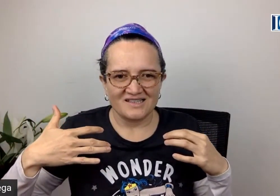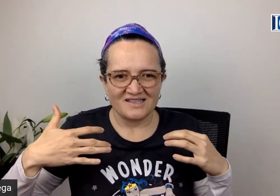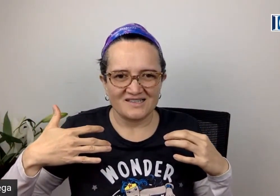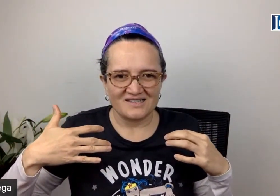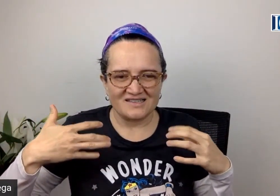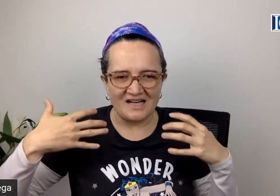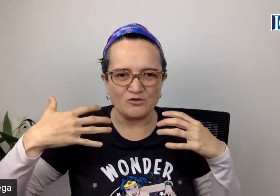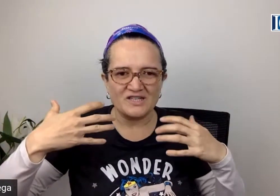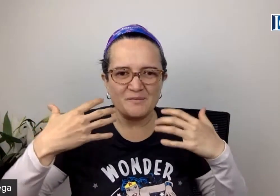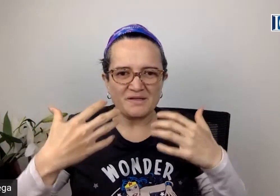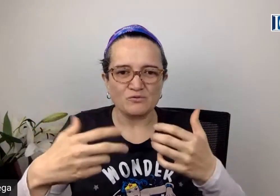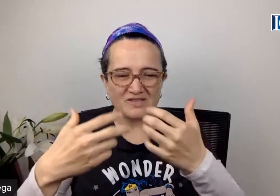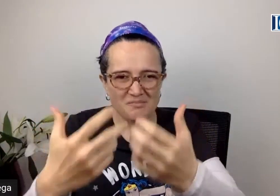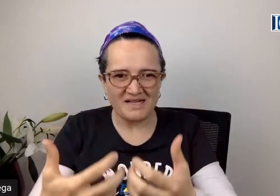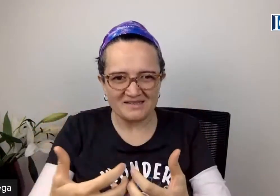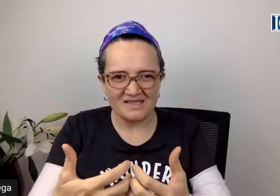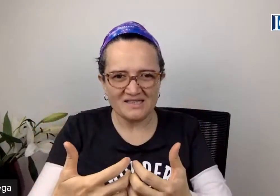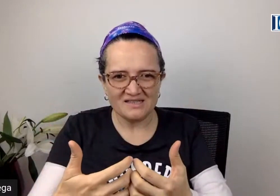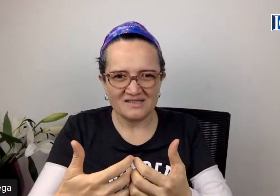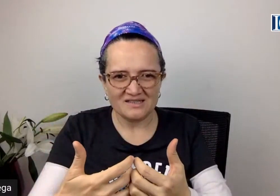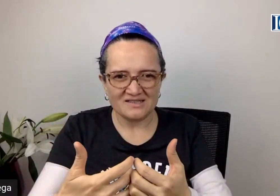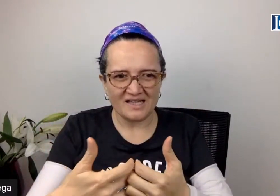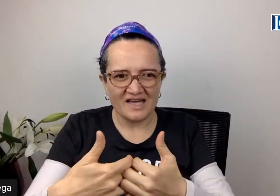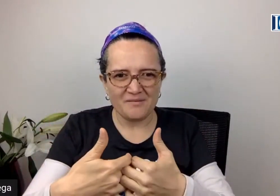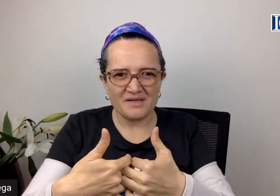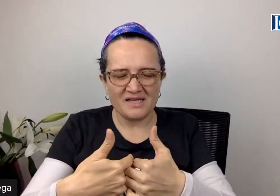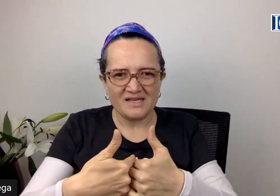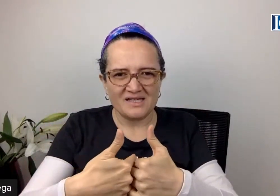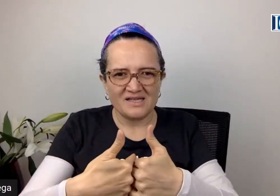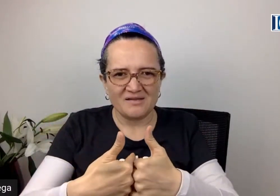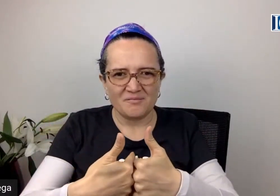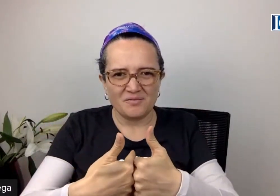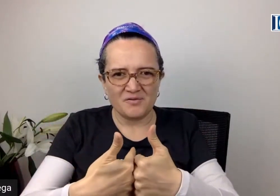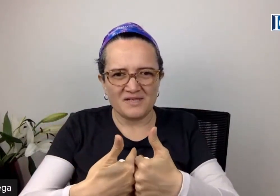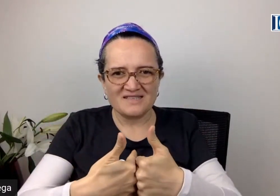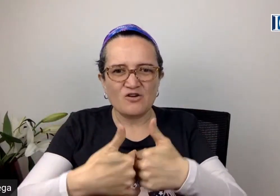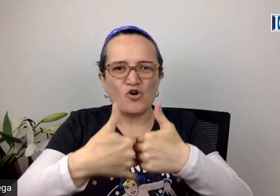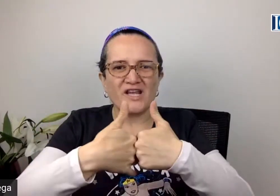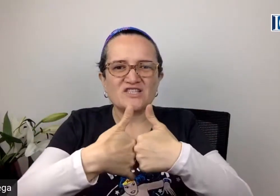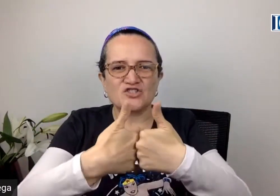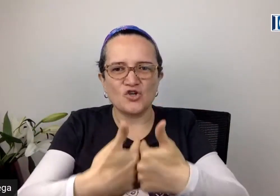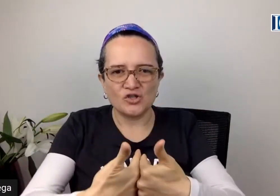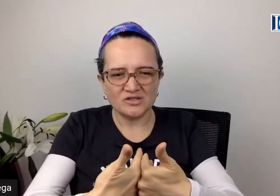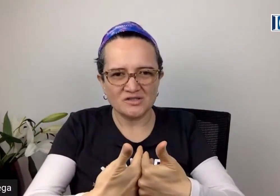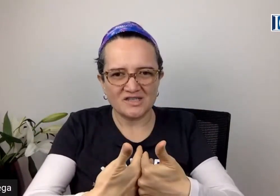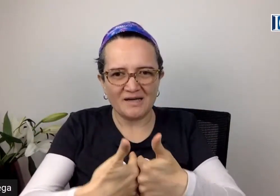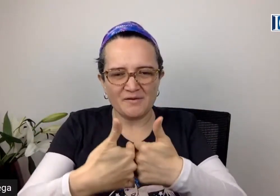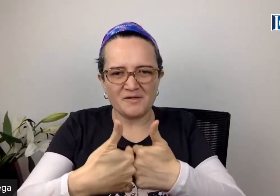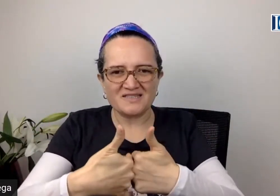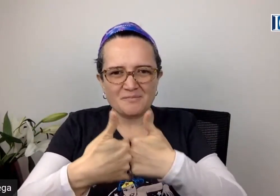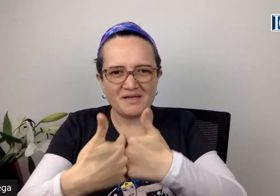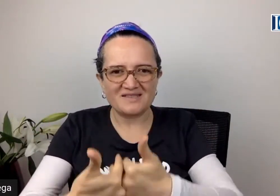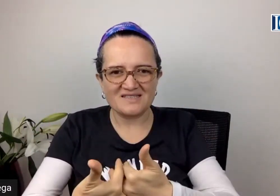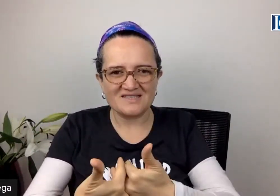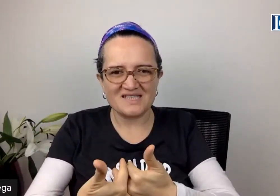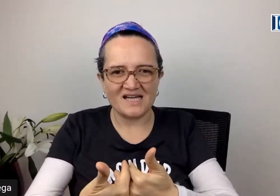se traduce en la pregunta para ti de déjame vivir esa conexión déjame vivir esa parte esencial